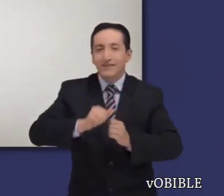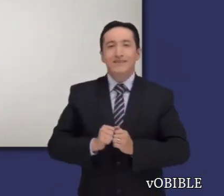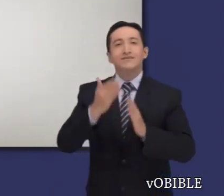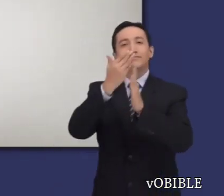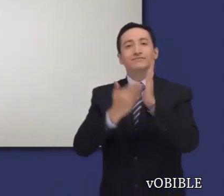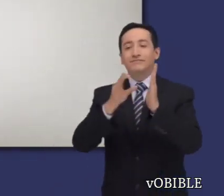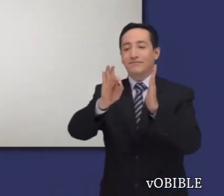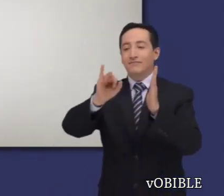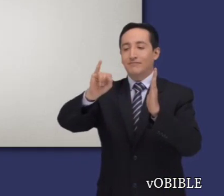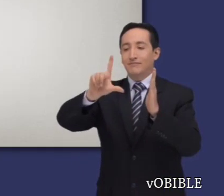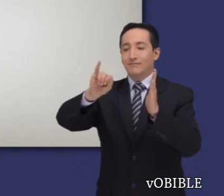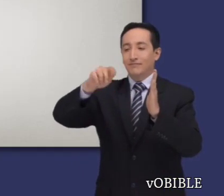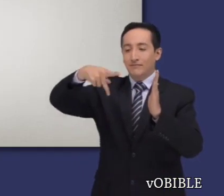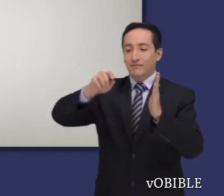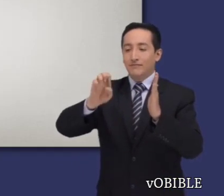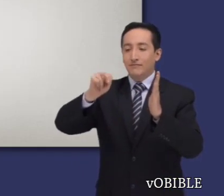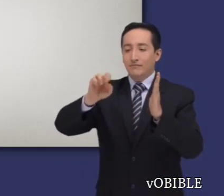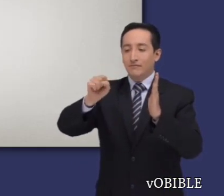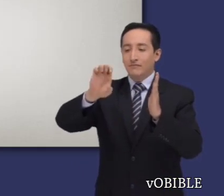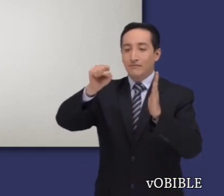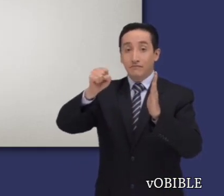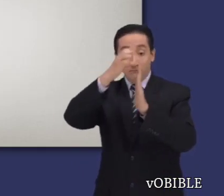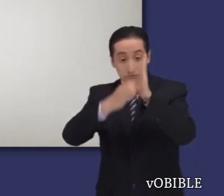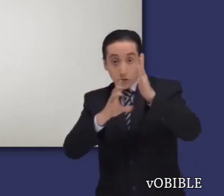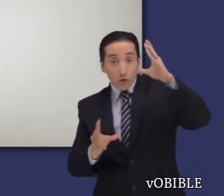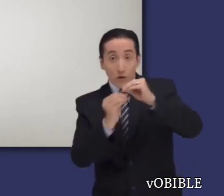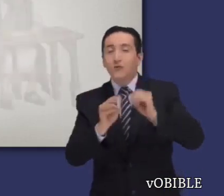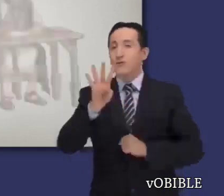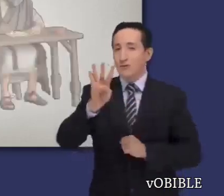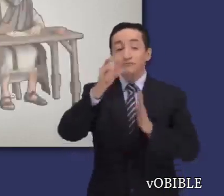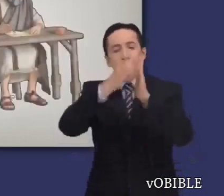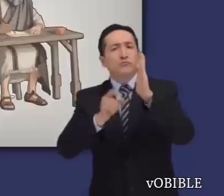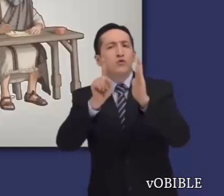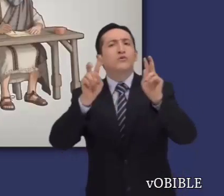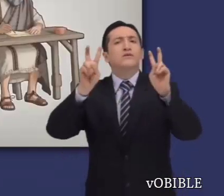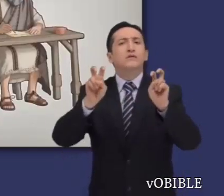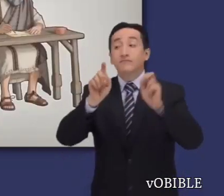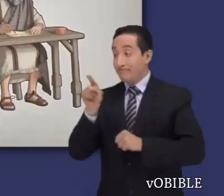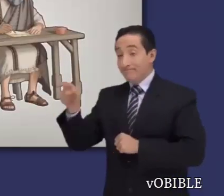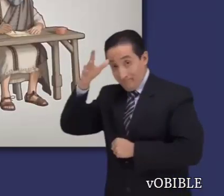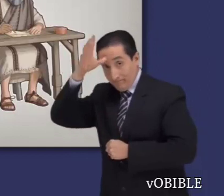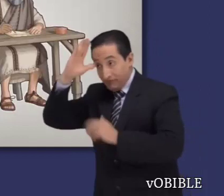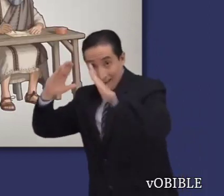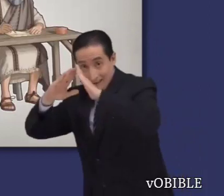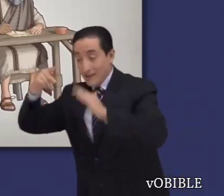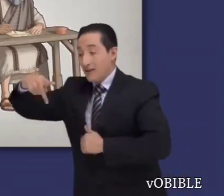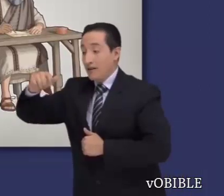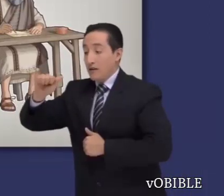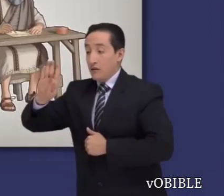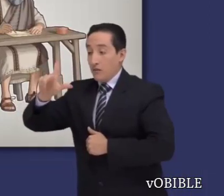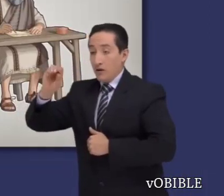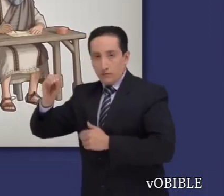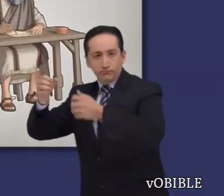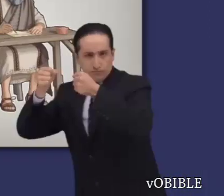La carta a los filipenses tiene cuatro capítulos. En el capítulo 1, Pablo escribe que su encarcelamiento en